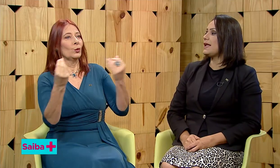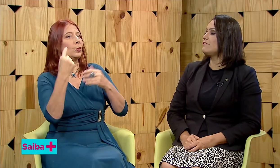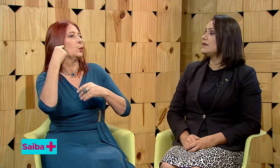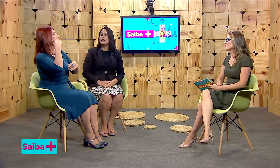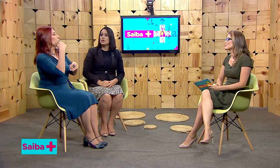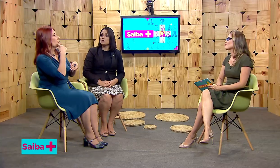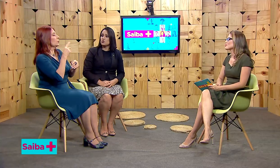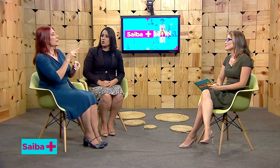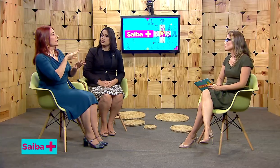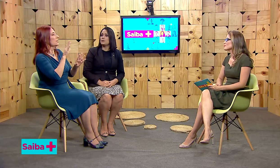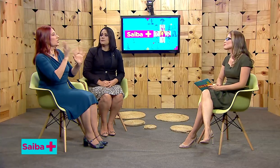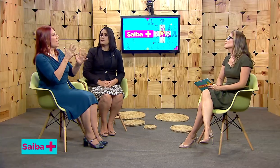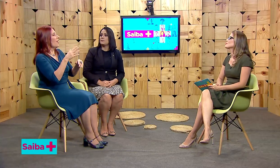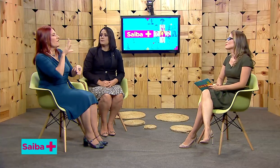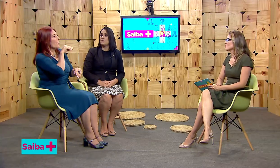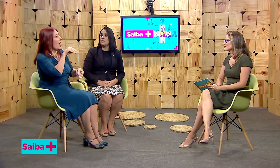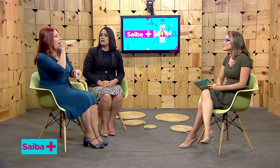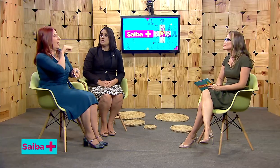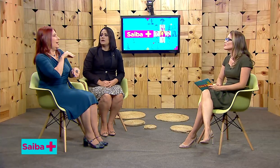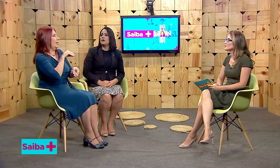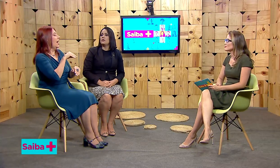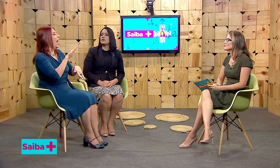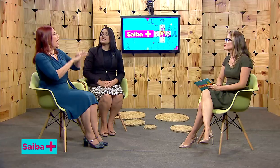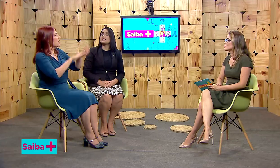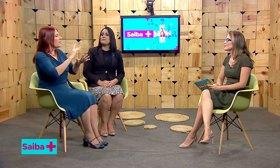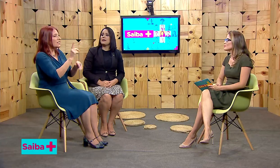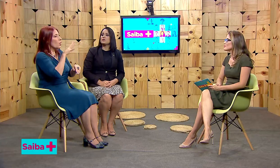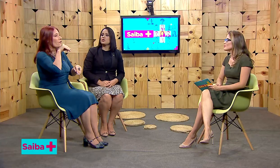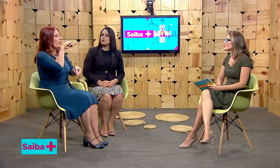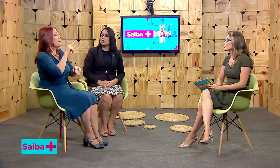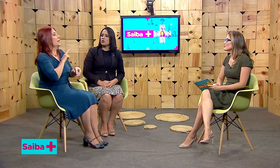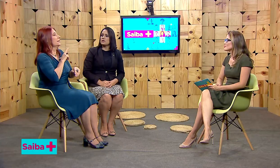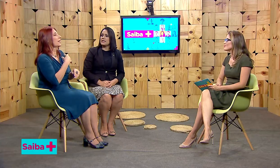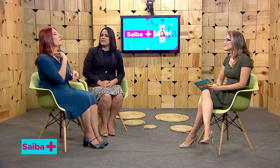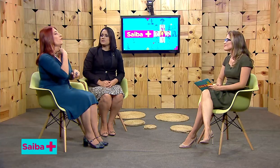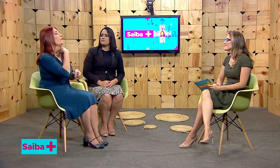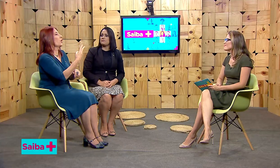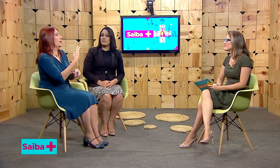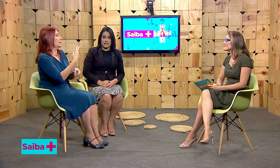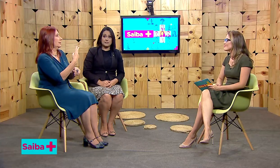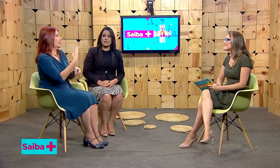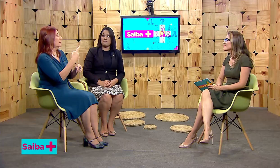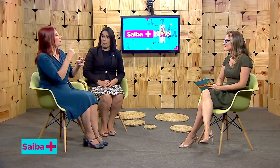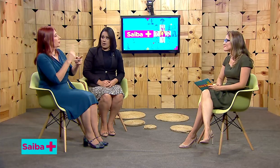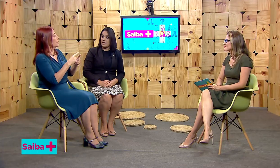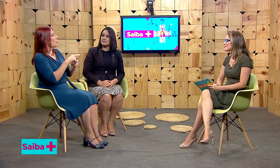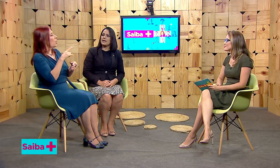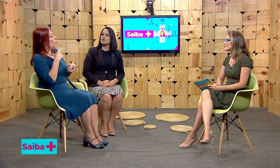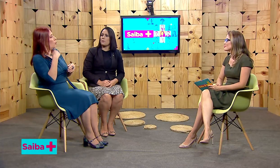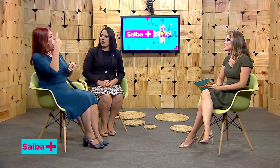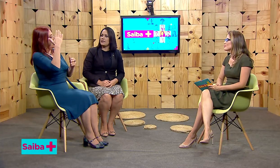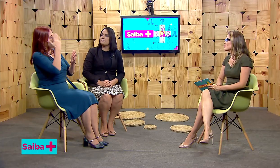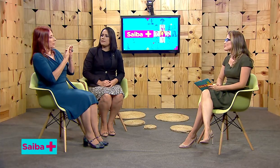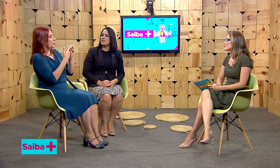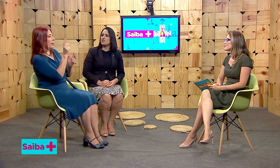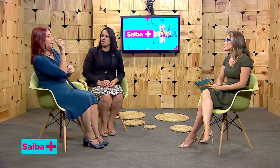palavra surdo. Nós já sabemos que os surdos, eles têm voz, eles podem emitir